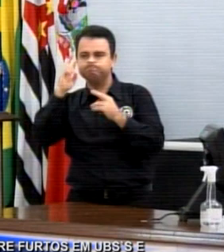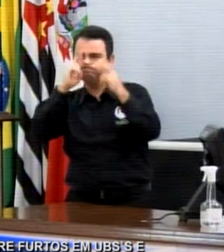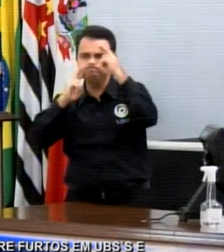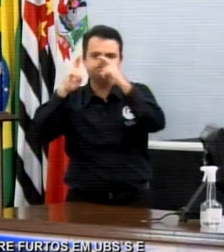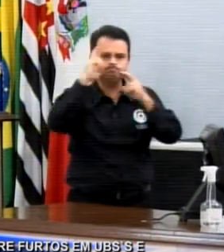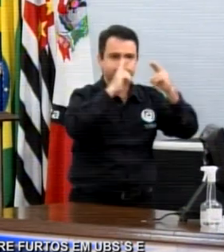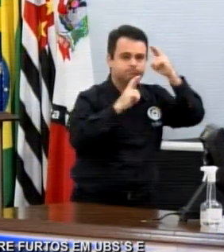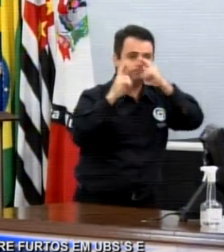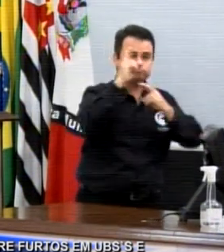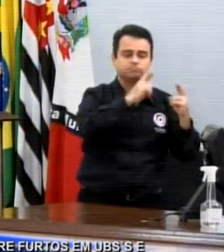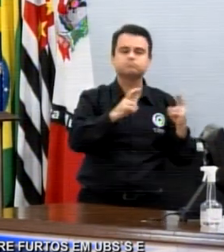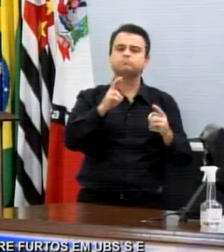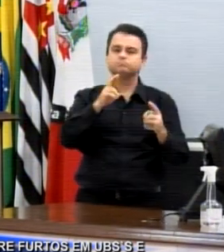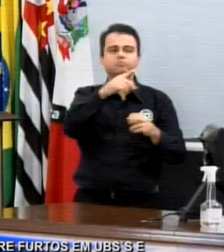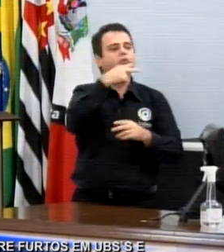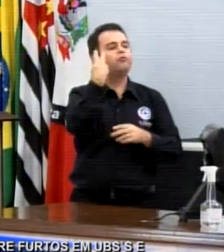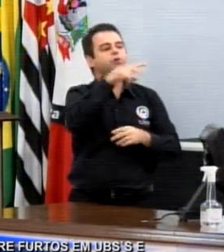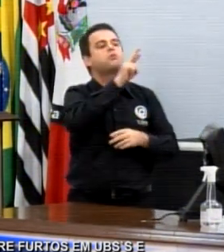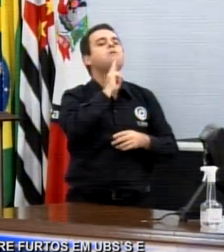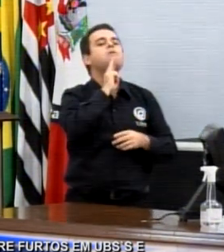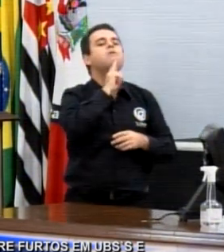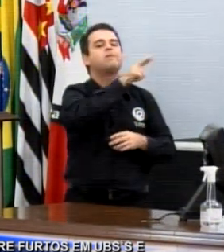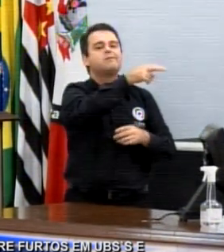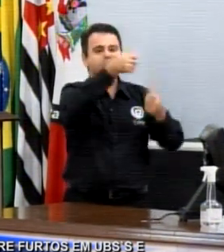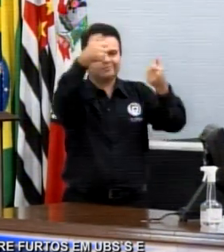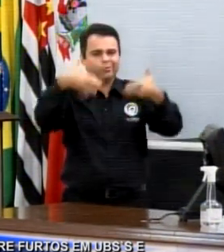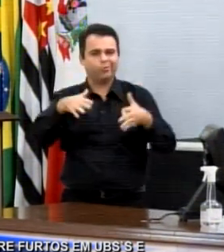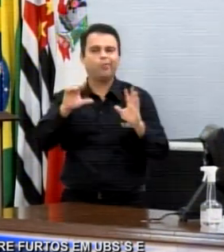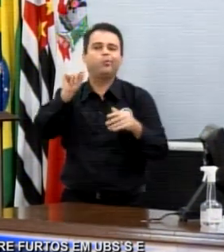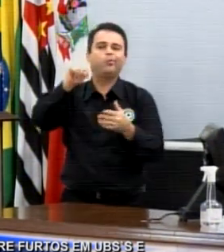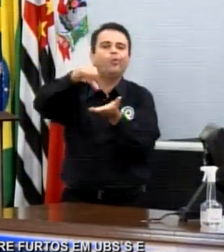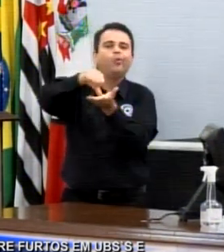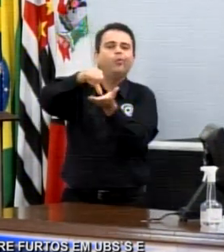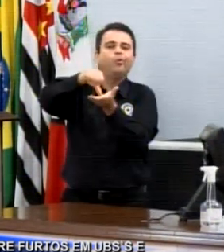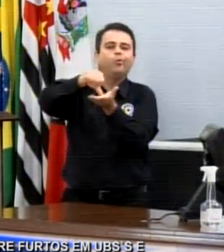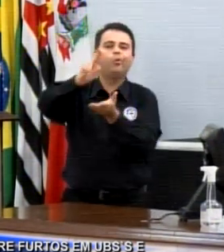mas tem o que eu vou te falar. E aonde tem, estão roubando.